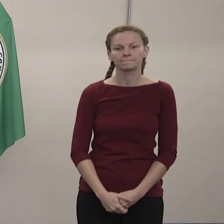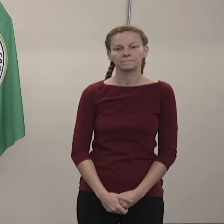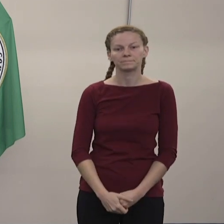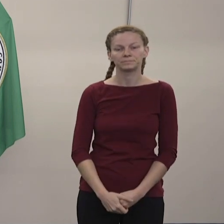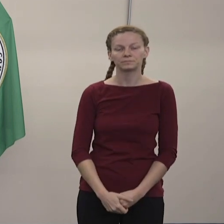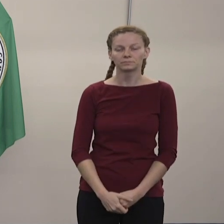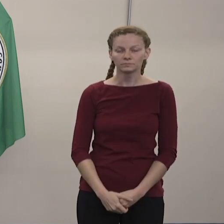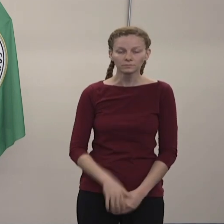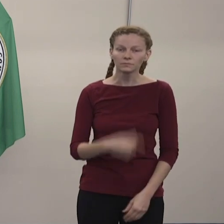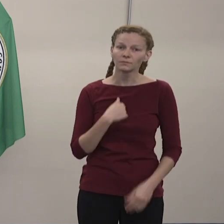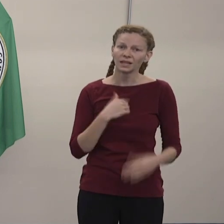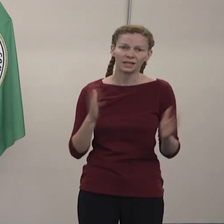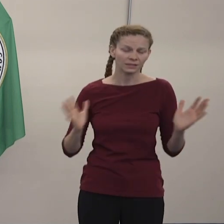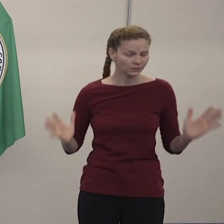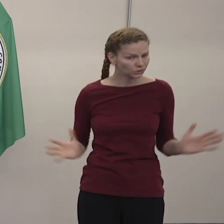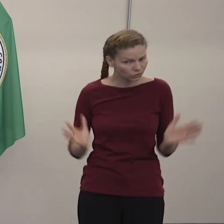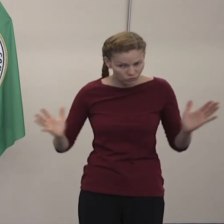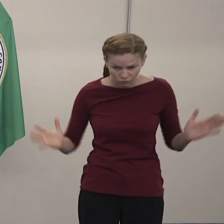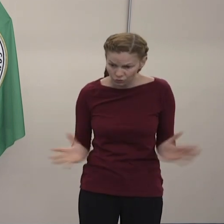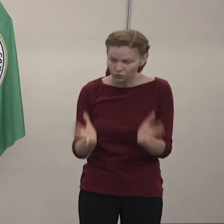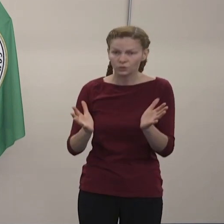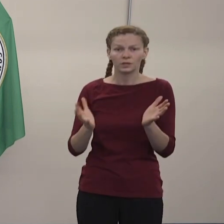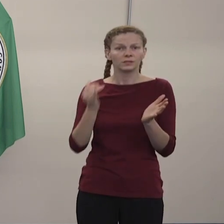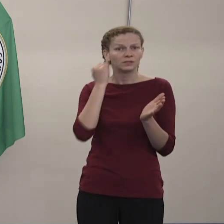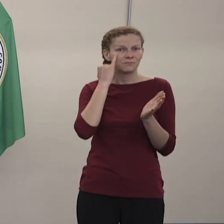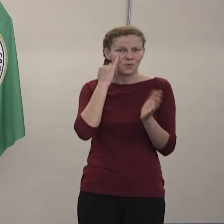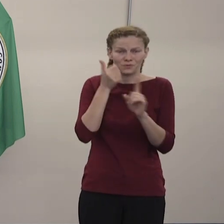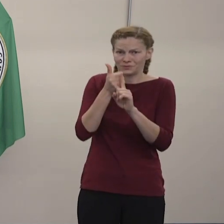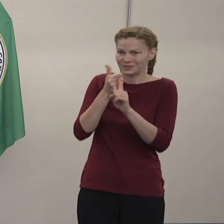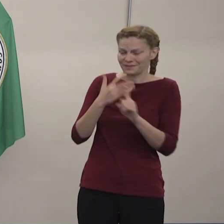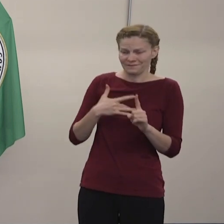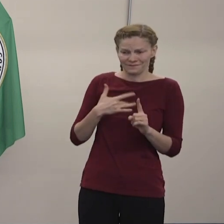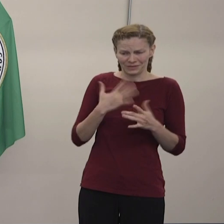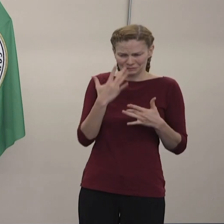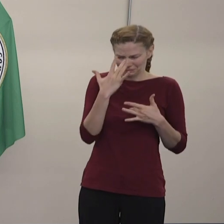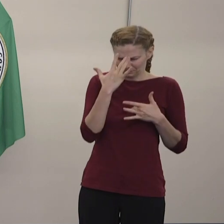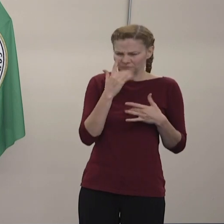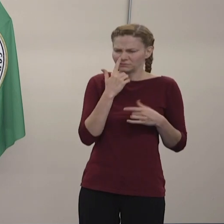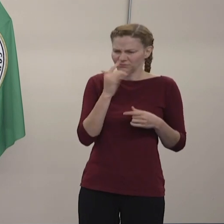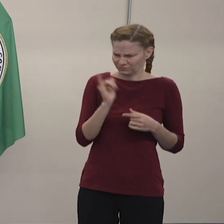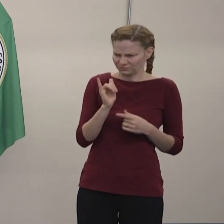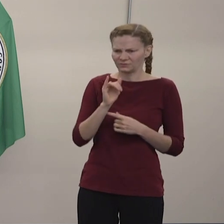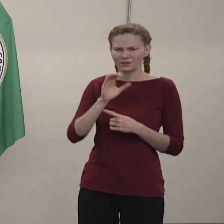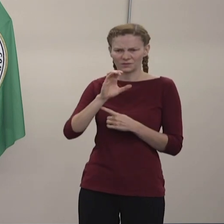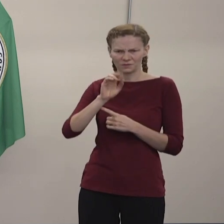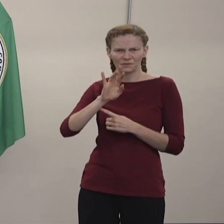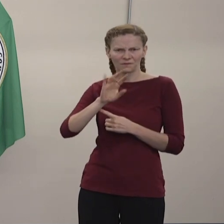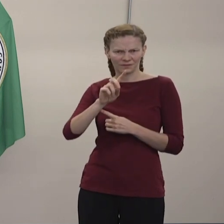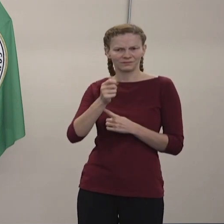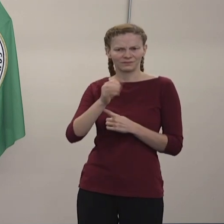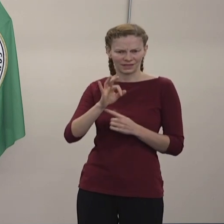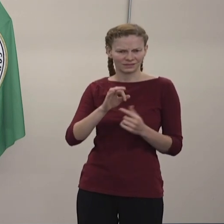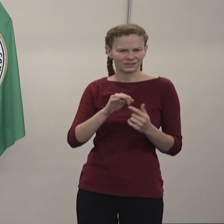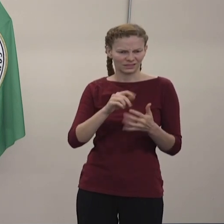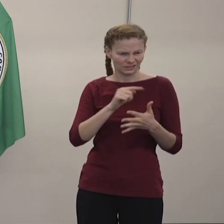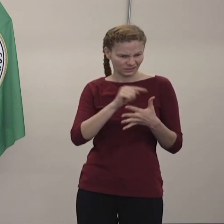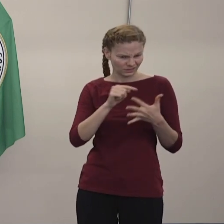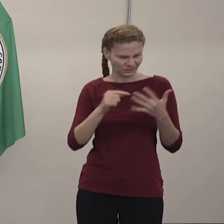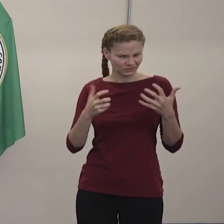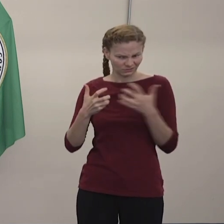Les pido a todas las personas que tengan síntomas del COVID-19 o que sea una de las